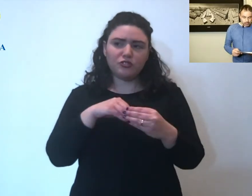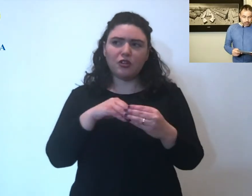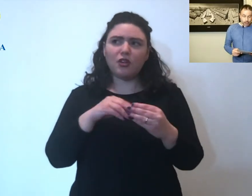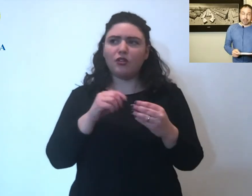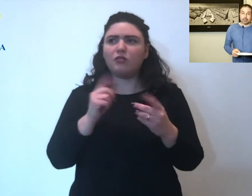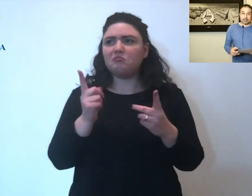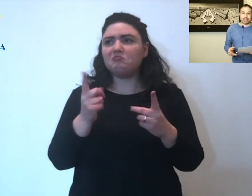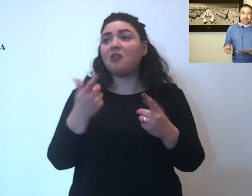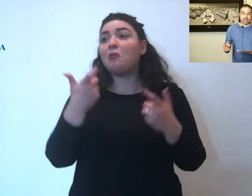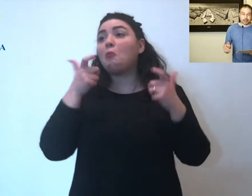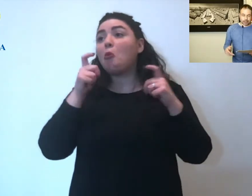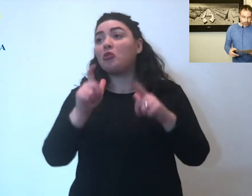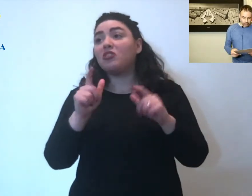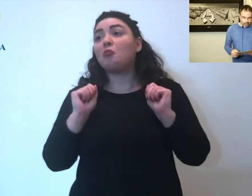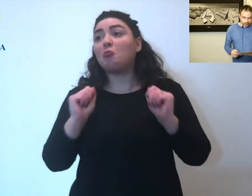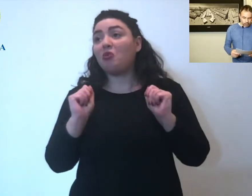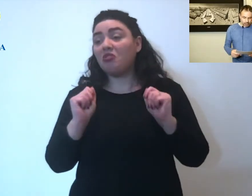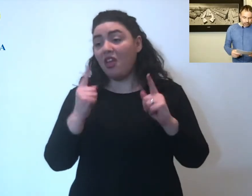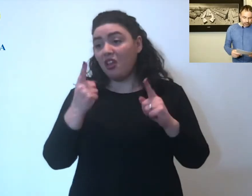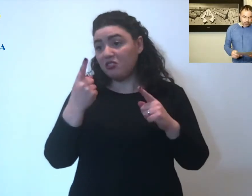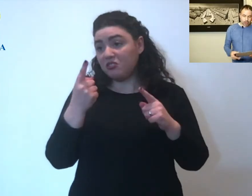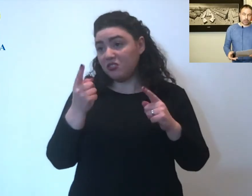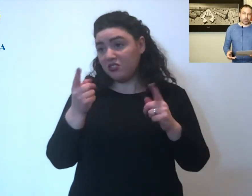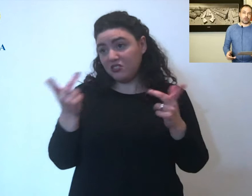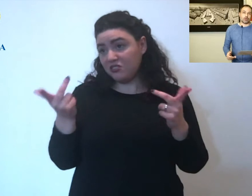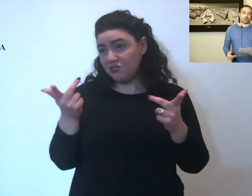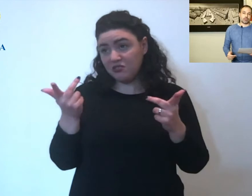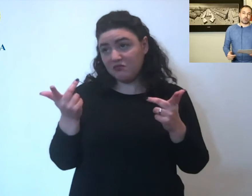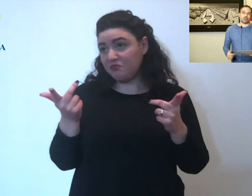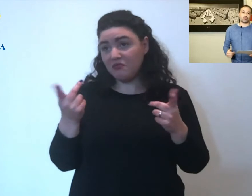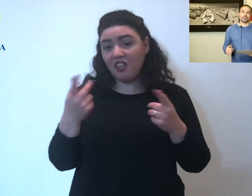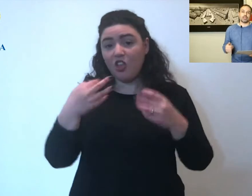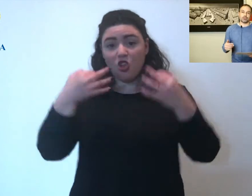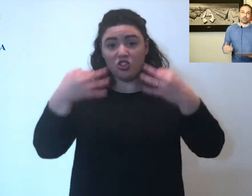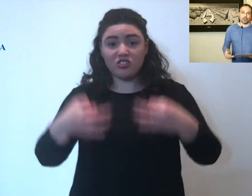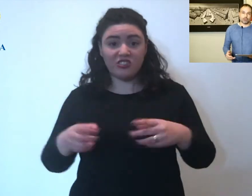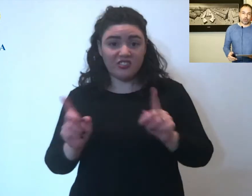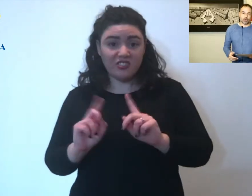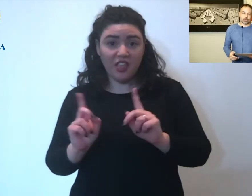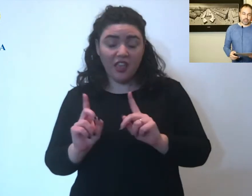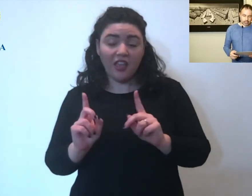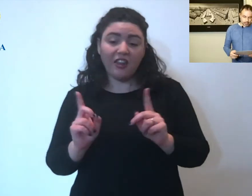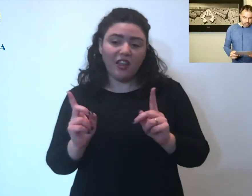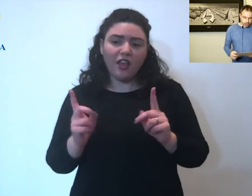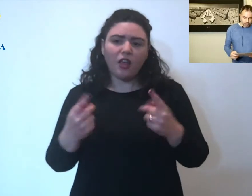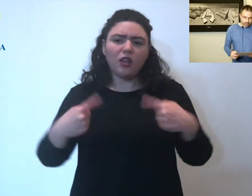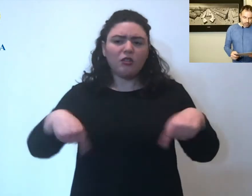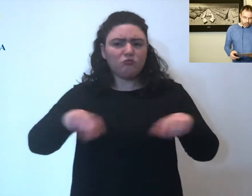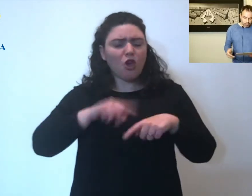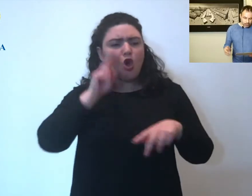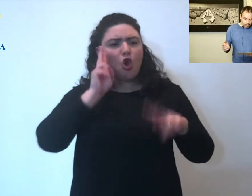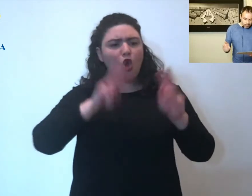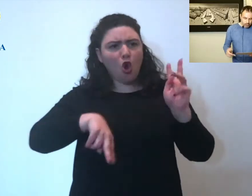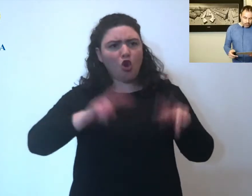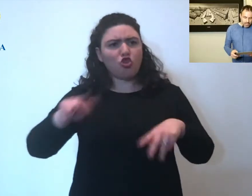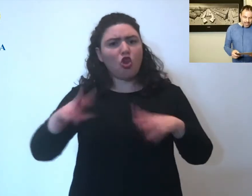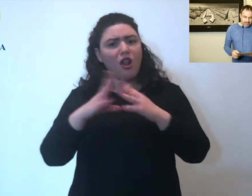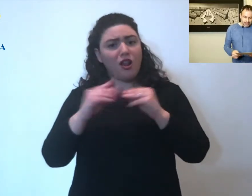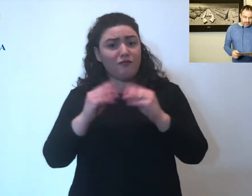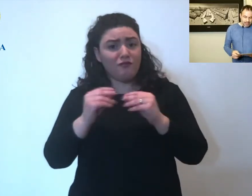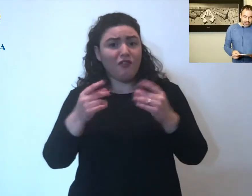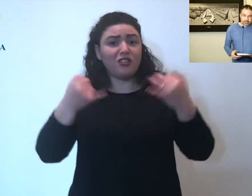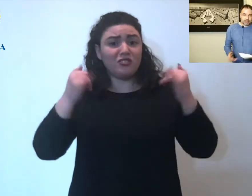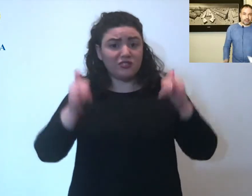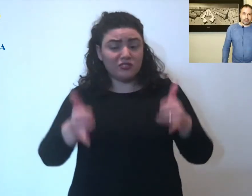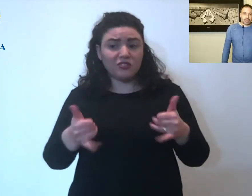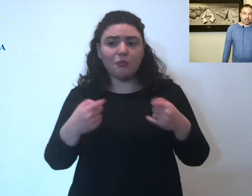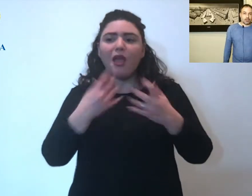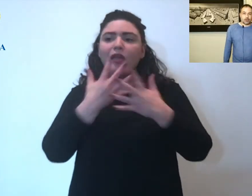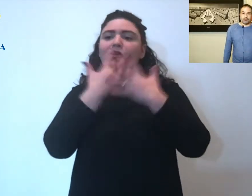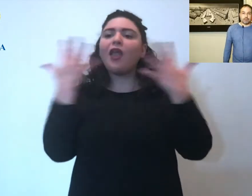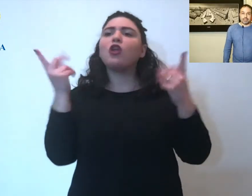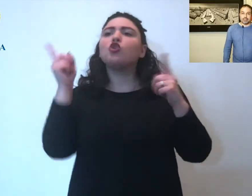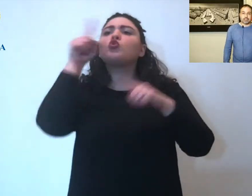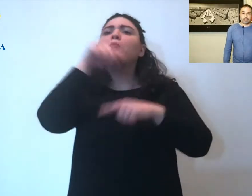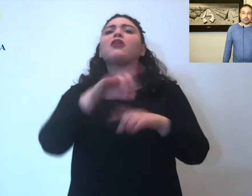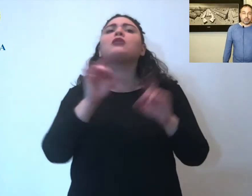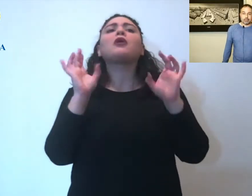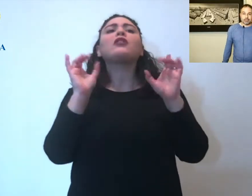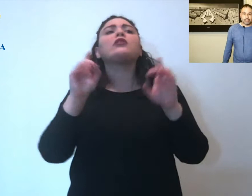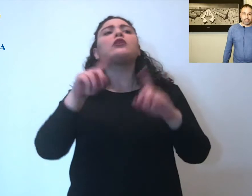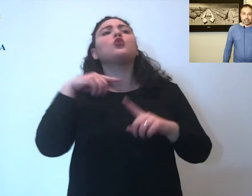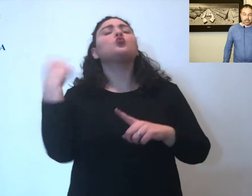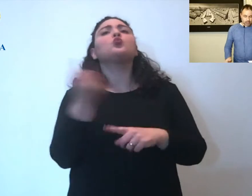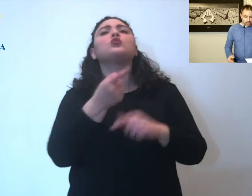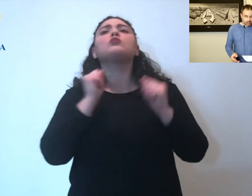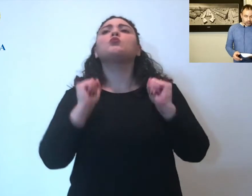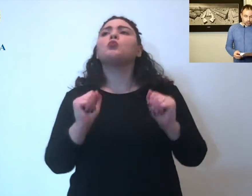probabilmente anche per futili motivi. Qua non è una questione soltanto di controlli che ribadisco vengono anche fatti ma ovviamente